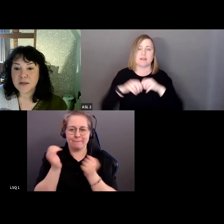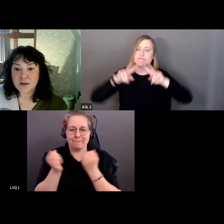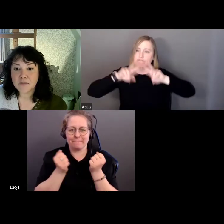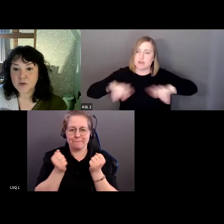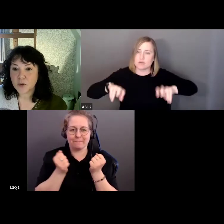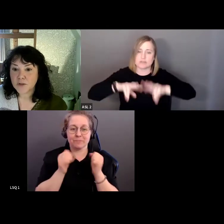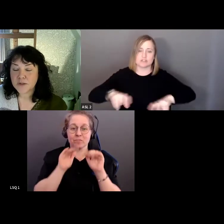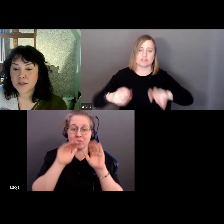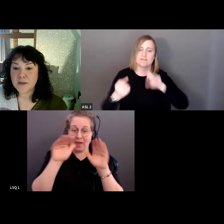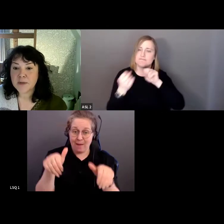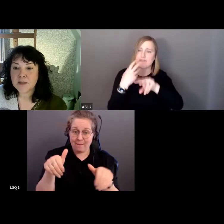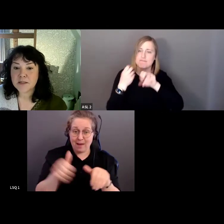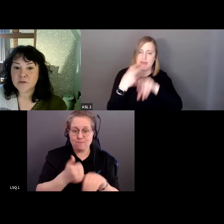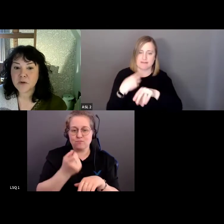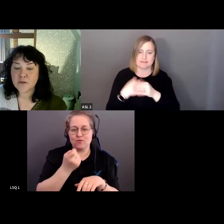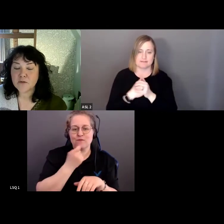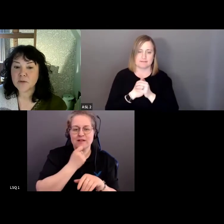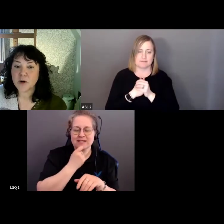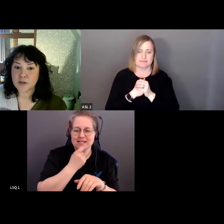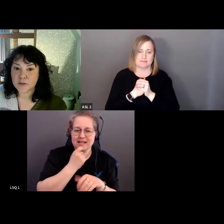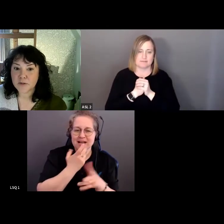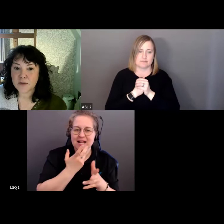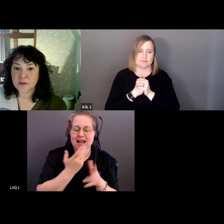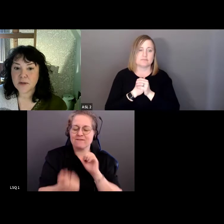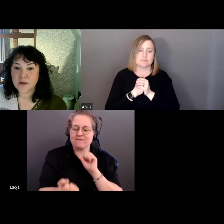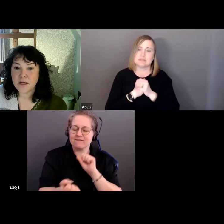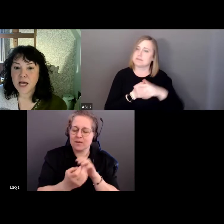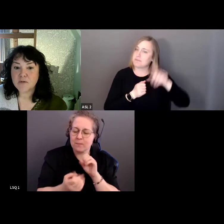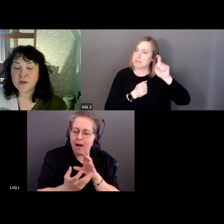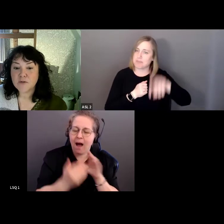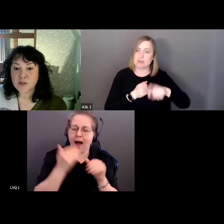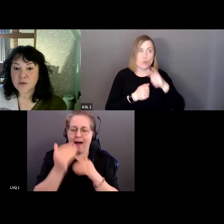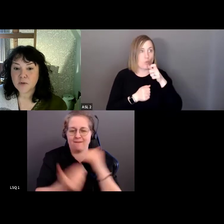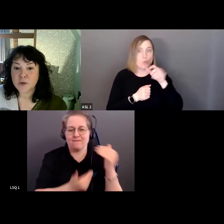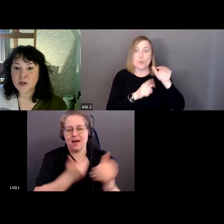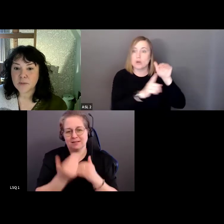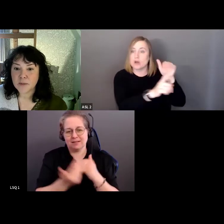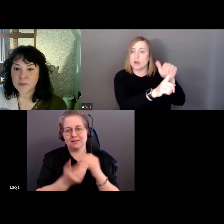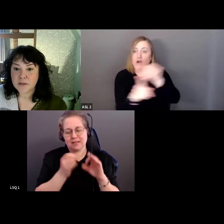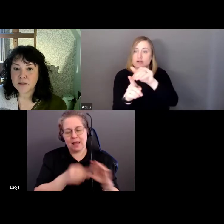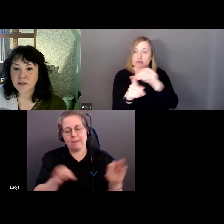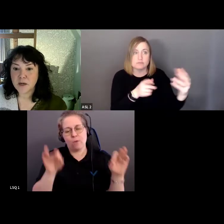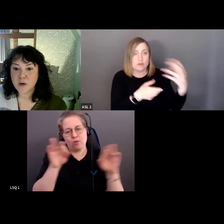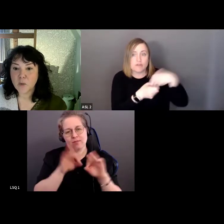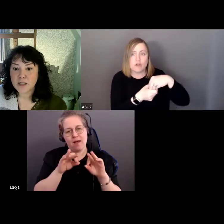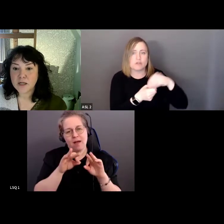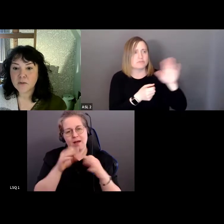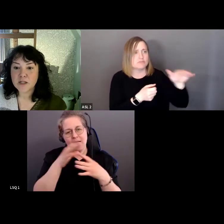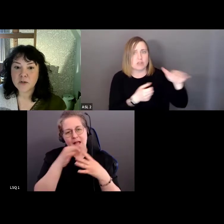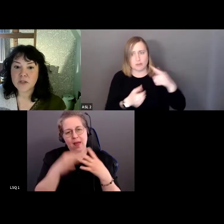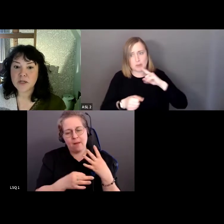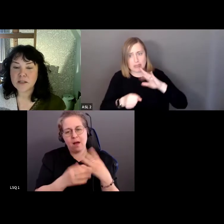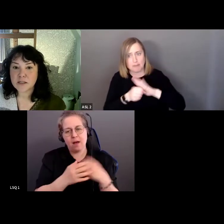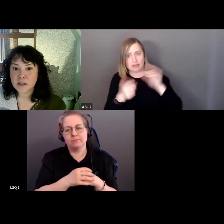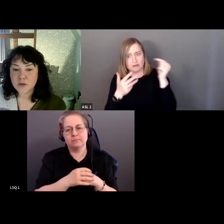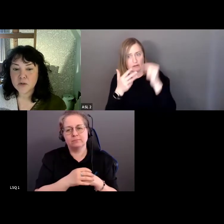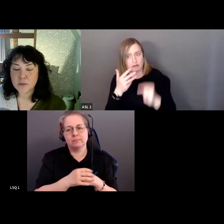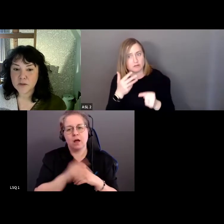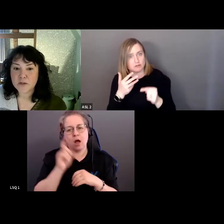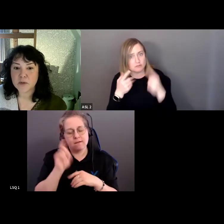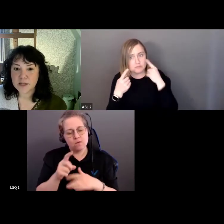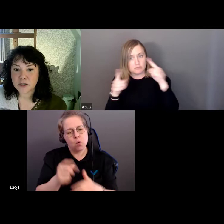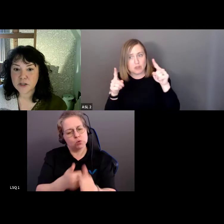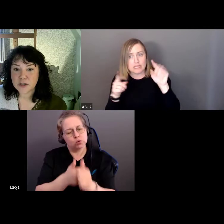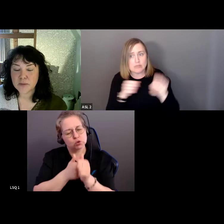il y a l'évaluation, suivi, rétroaction, ça aussi, ce sont des éléments importants. Faites le suivi.